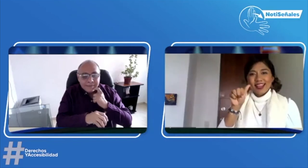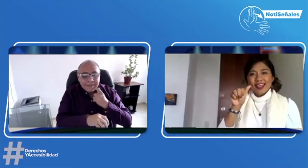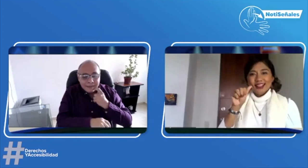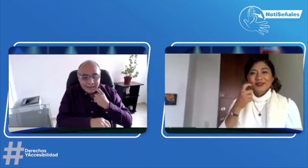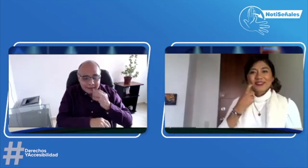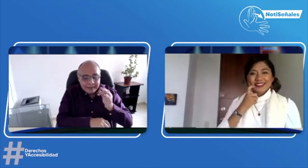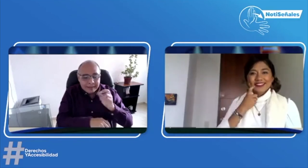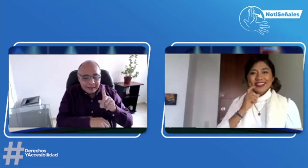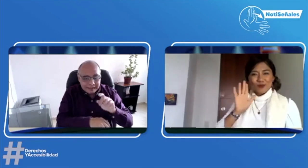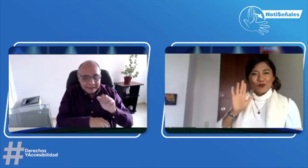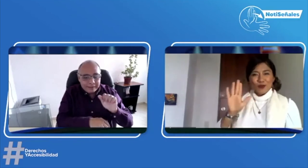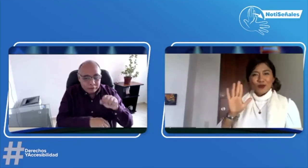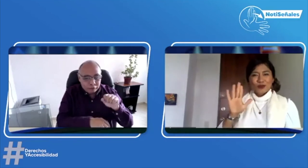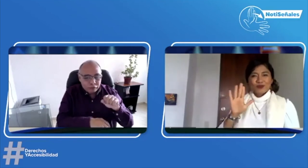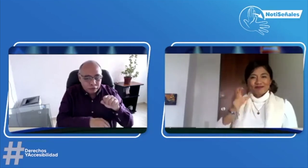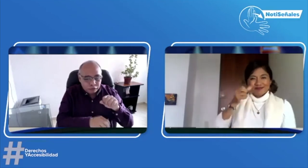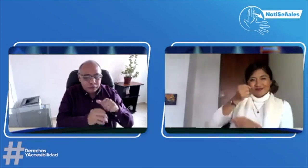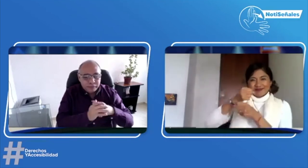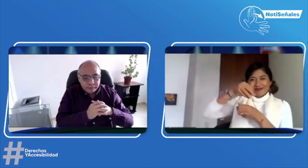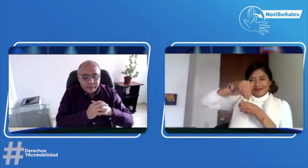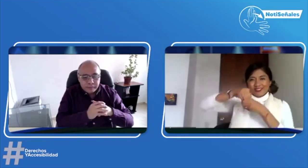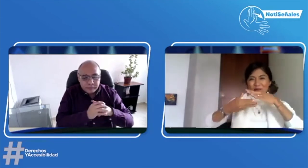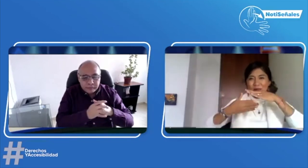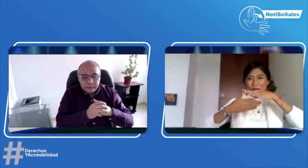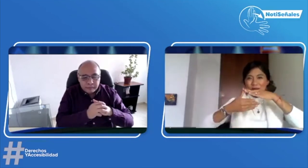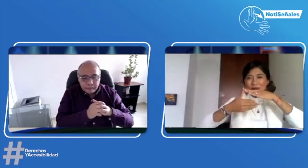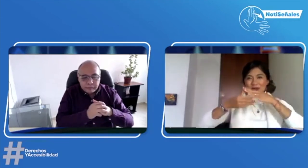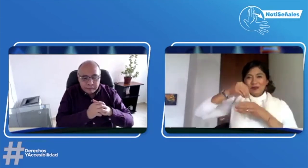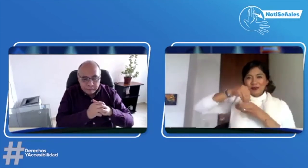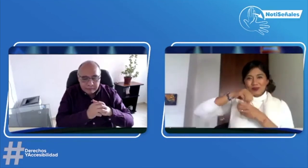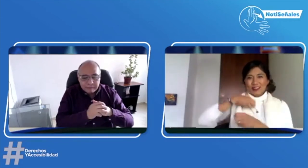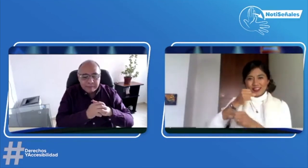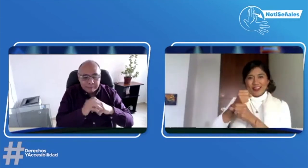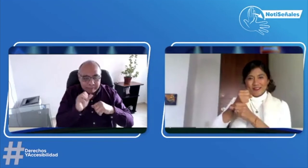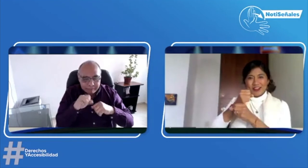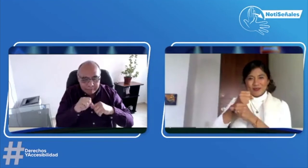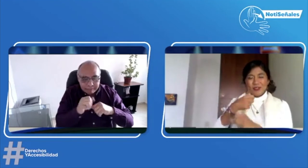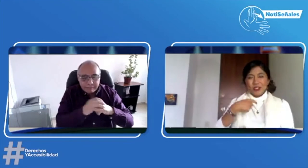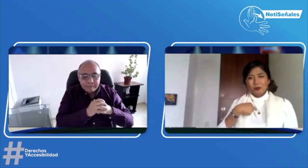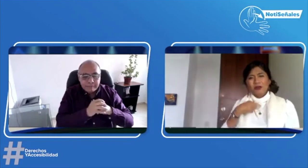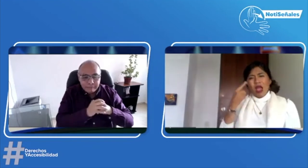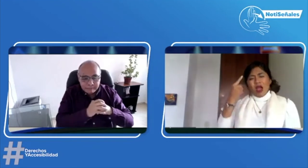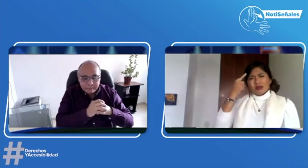una amiga Teresa, que ella es docente, ella trabaja en el Colegio Panamá. Sí.